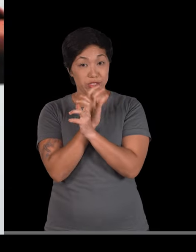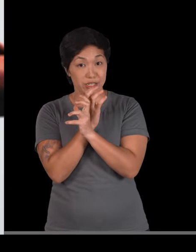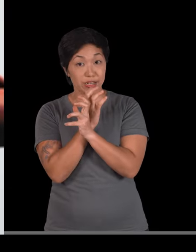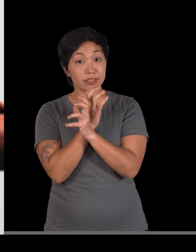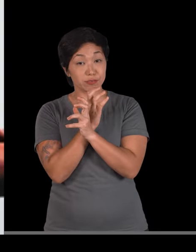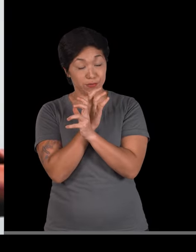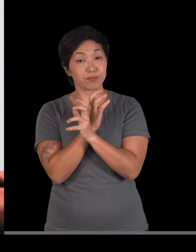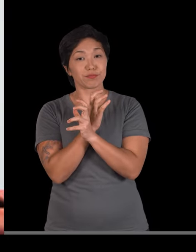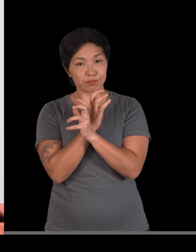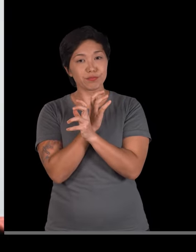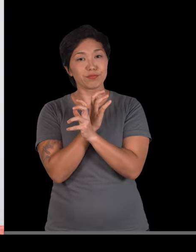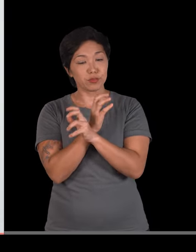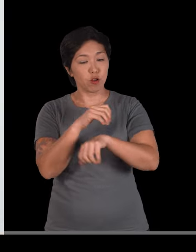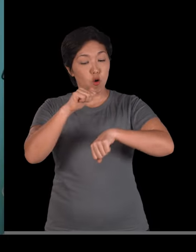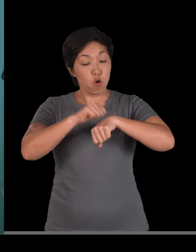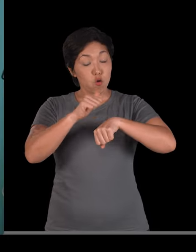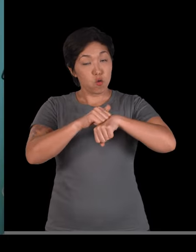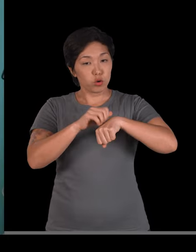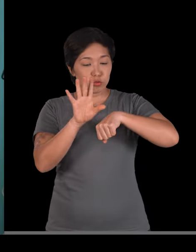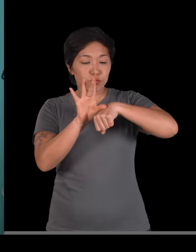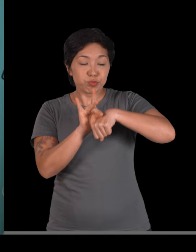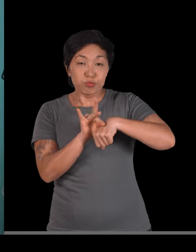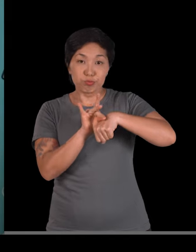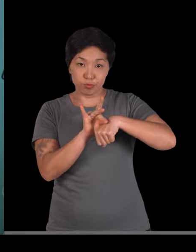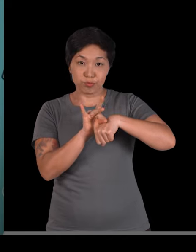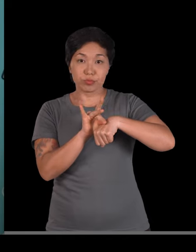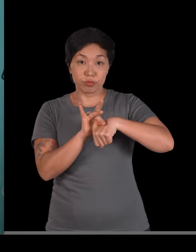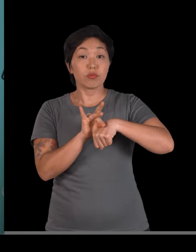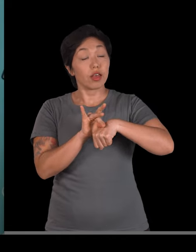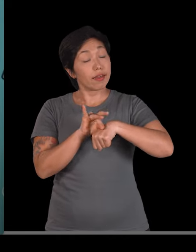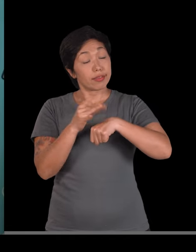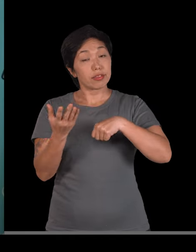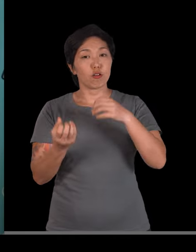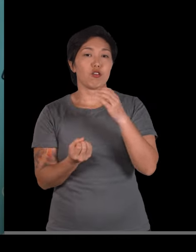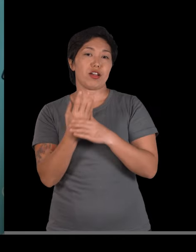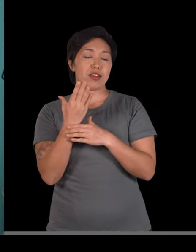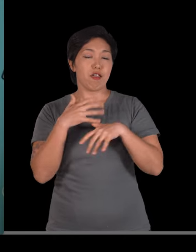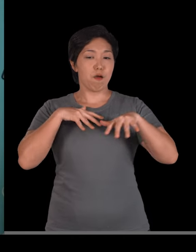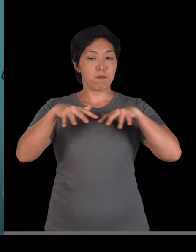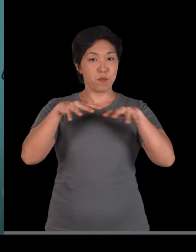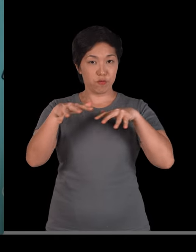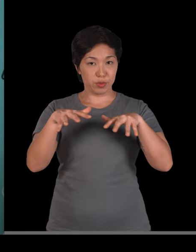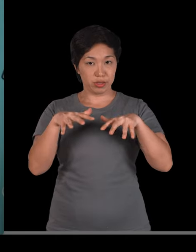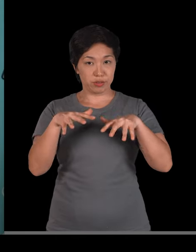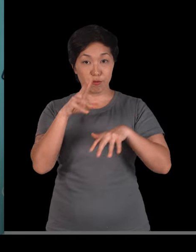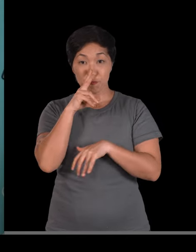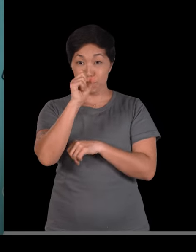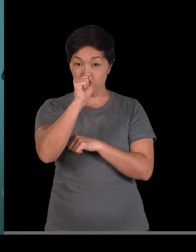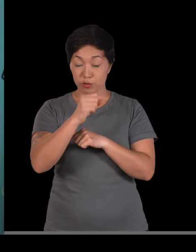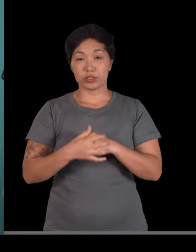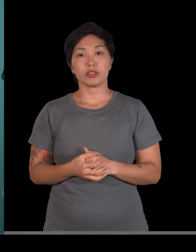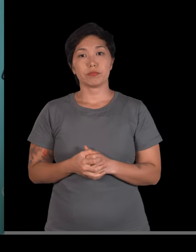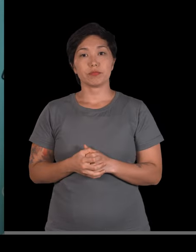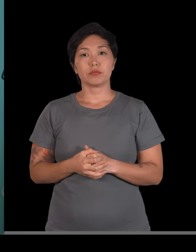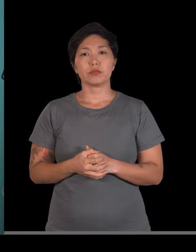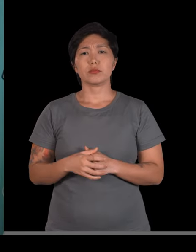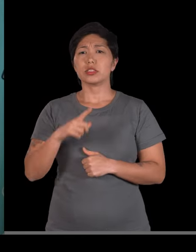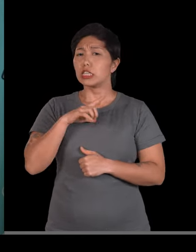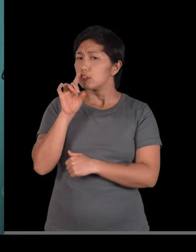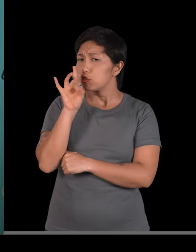preso a esses ossos. E juntos vão fazer essa máquina de força. Pra promover a nossa movimentação. Temos só esse tipo